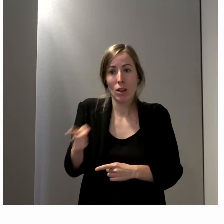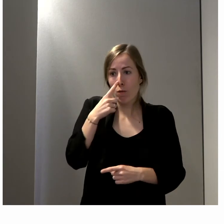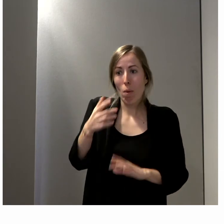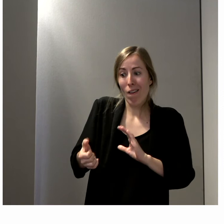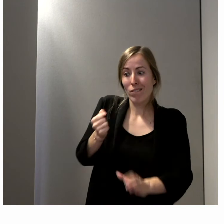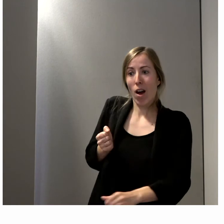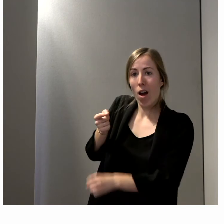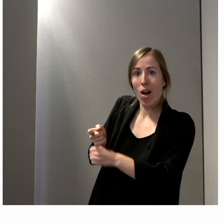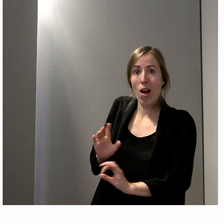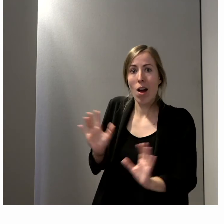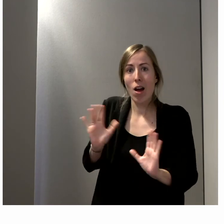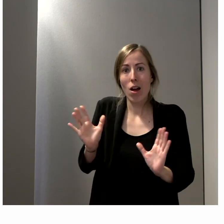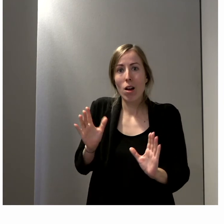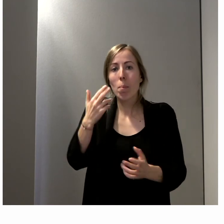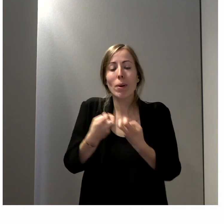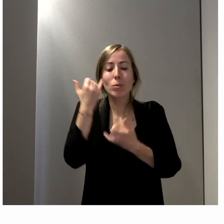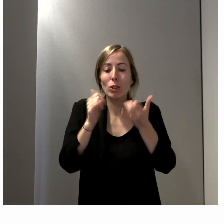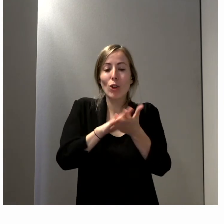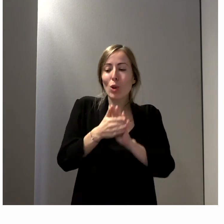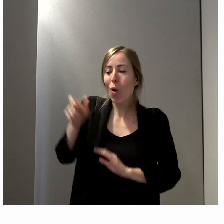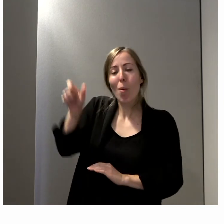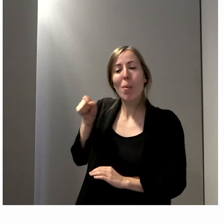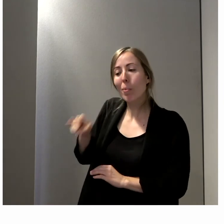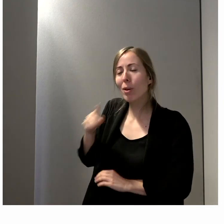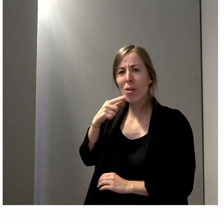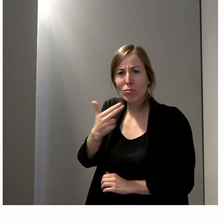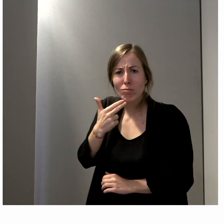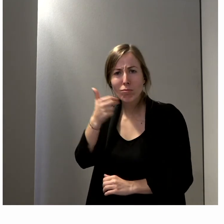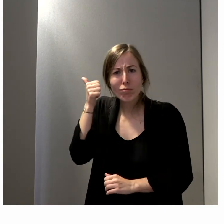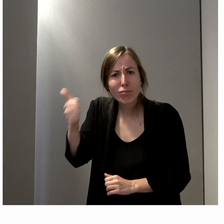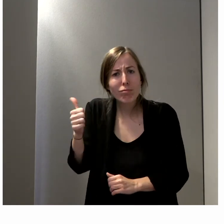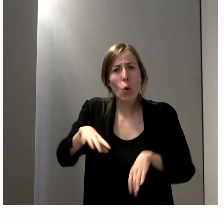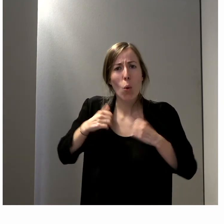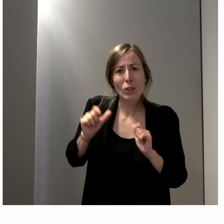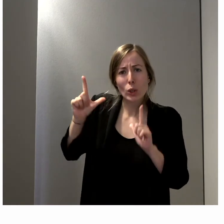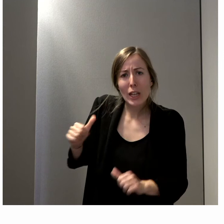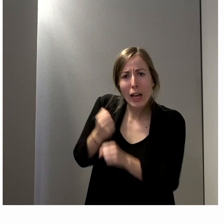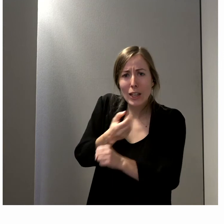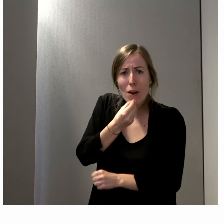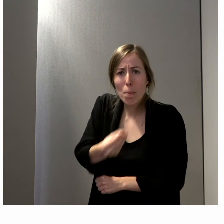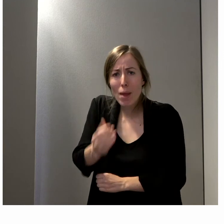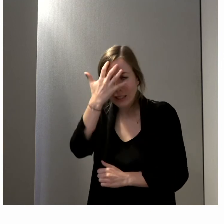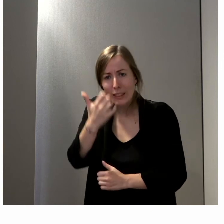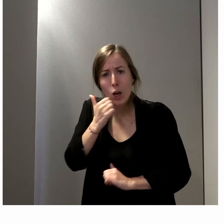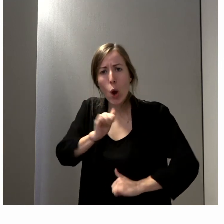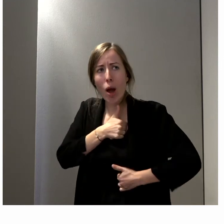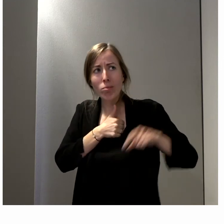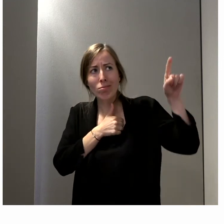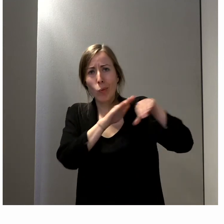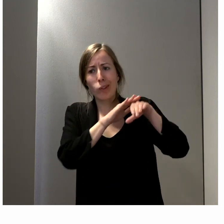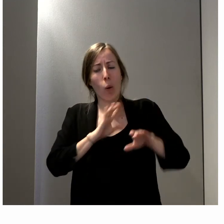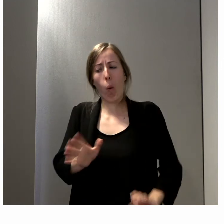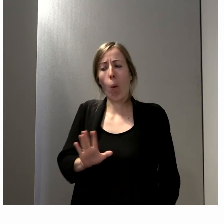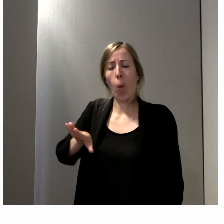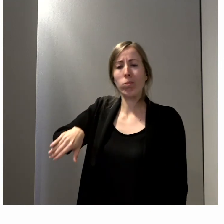tel, une telle, c'est bien, on l'a dans l'association, et puis il fait du bon travail, il de bonnes idées, etc. et puis pour l'échelon politique, ça ne fonctionnerait pas. Ça,